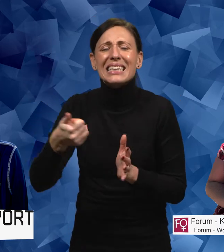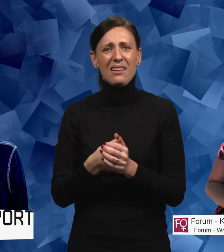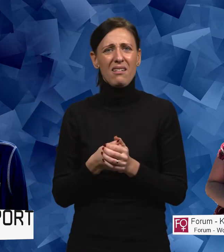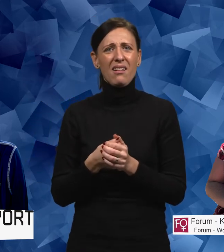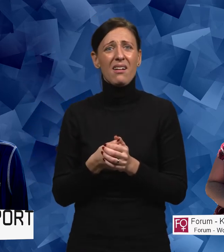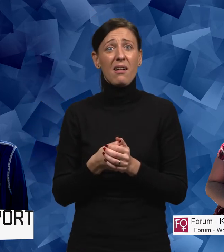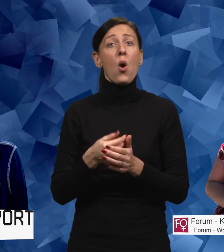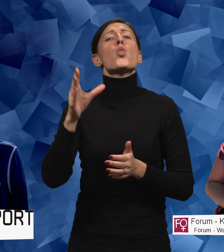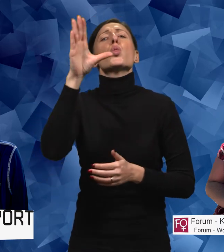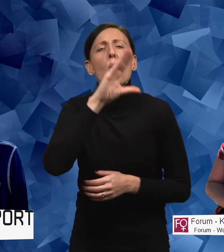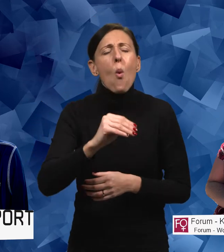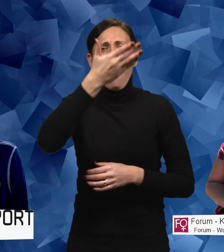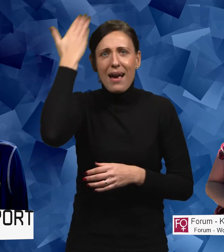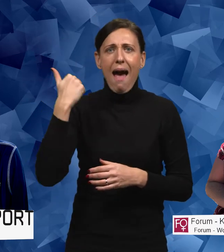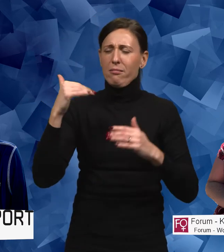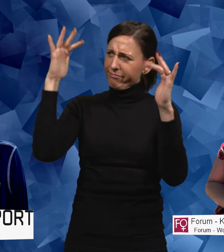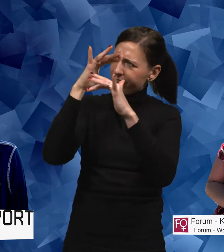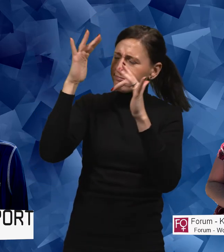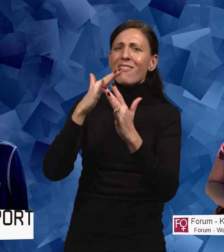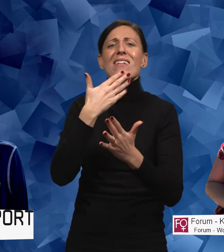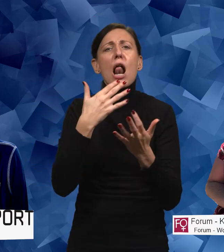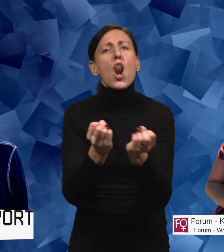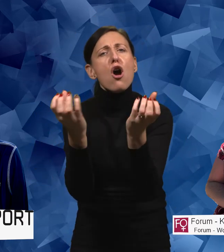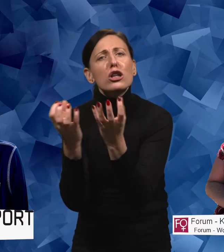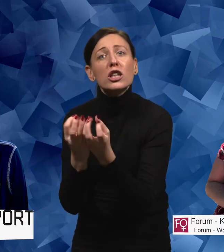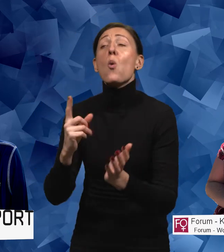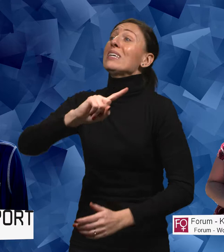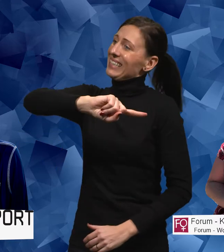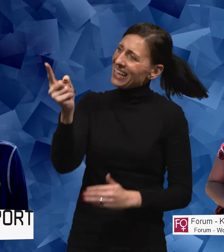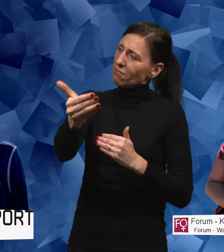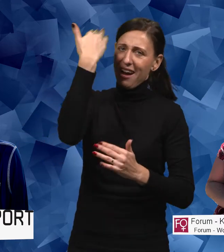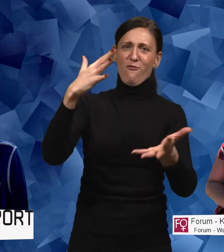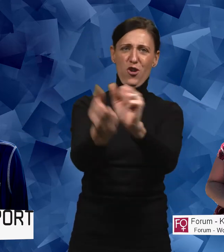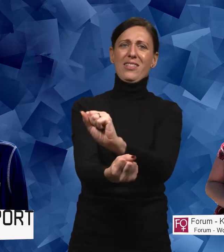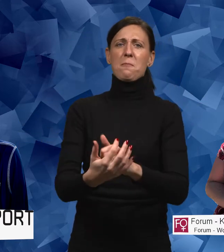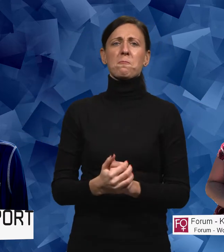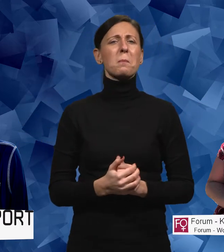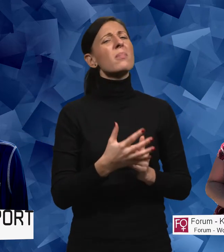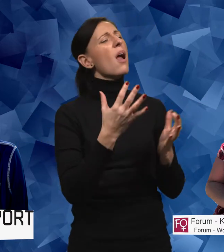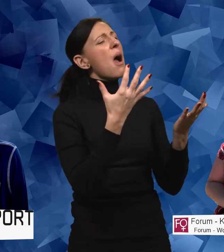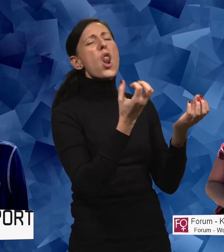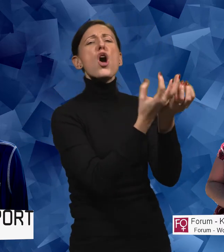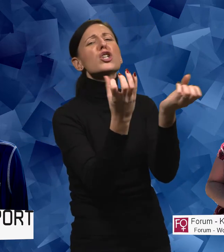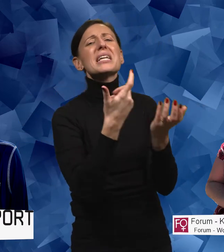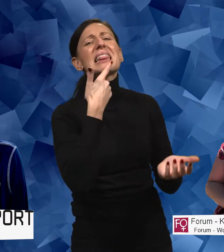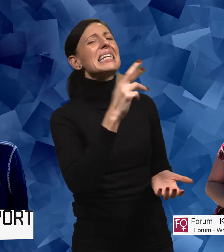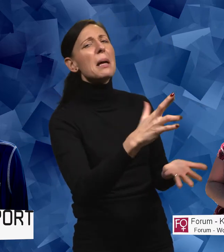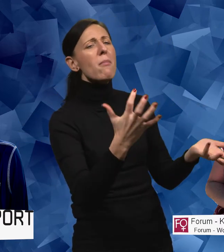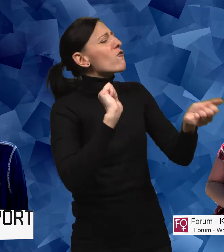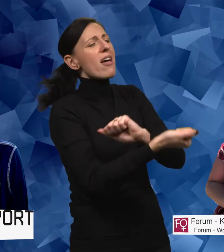ut. För då kan man fundera på lösningar och sen kan man förändra. Vad ser du för lösningar? Vad vill du förändra?